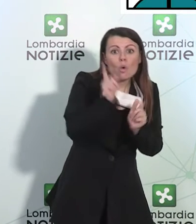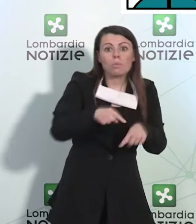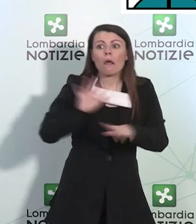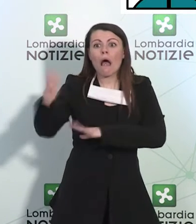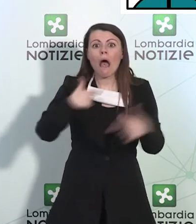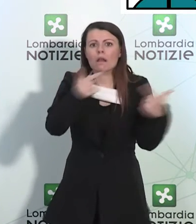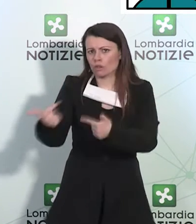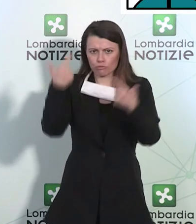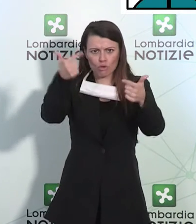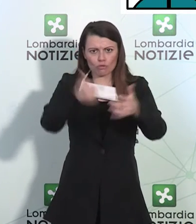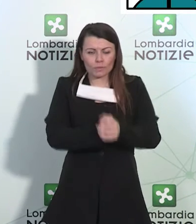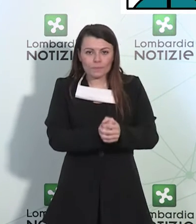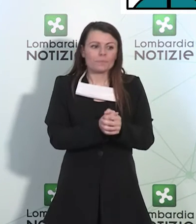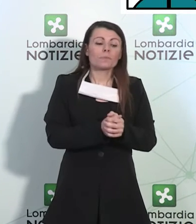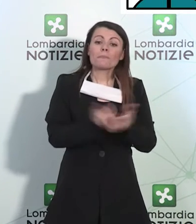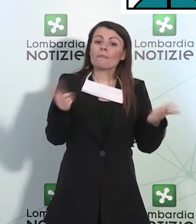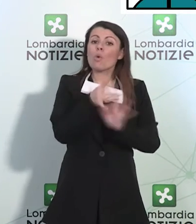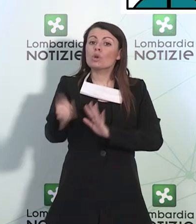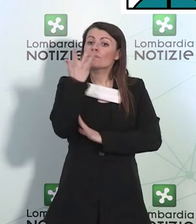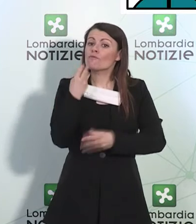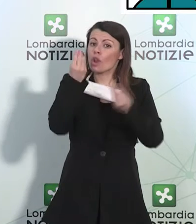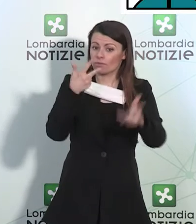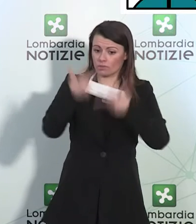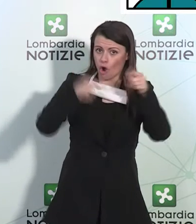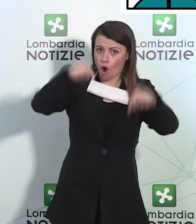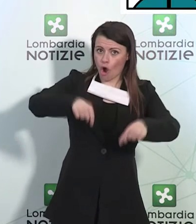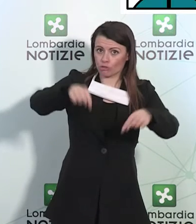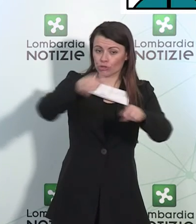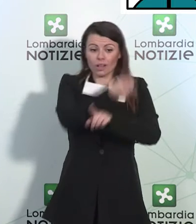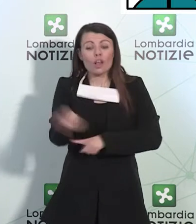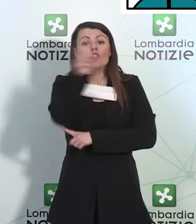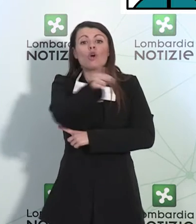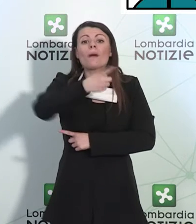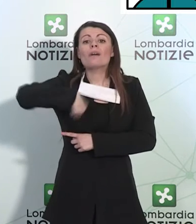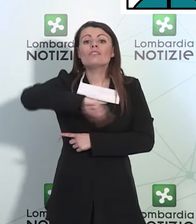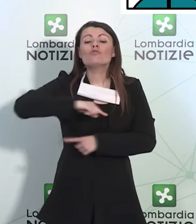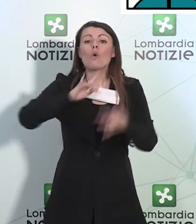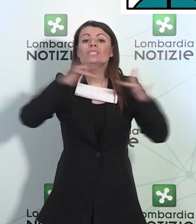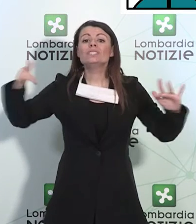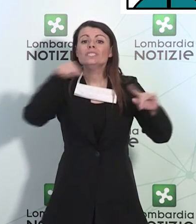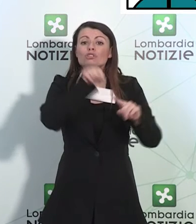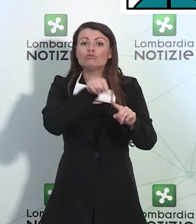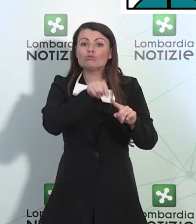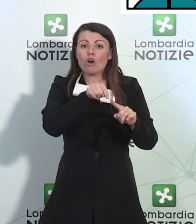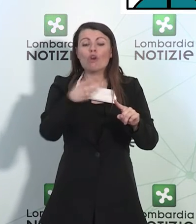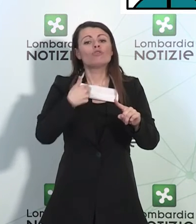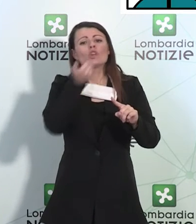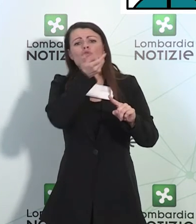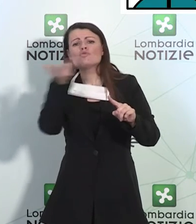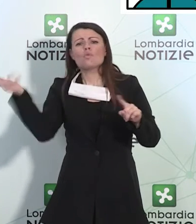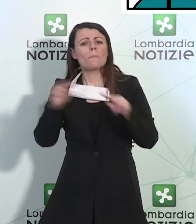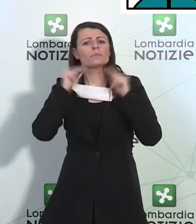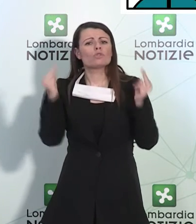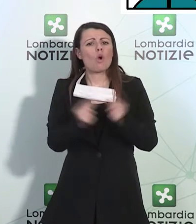Ultima cosa a cui oggi volevo fare accenno è che domani pubblicheremo sul nostro sito tutti i numeri